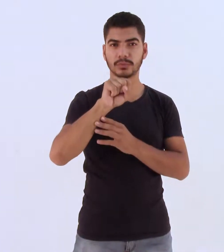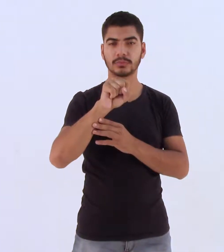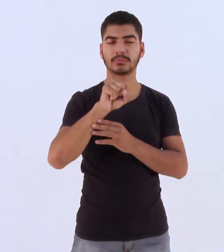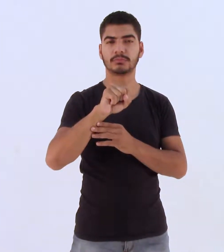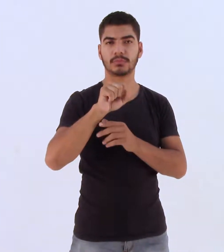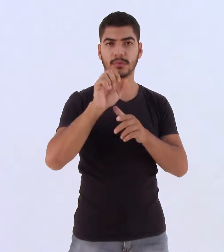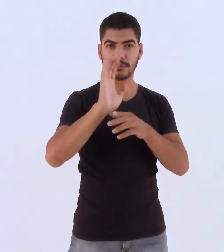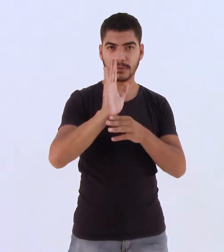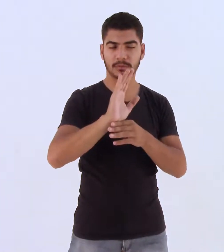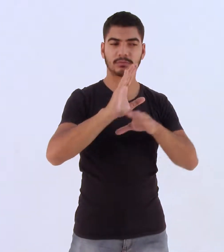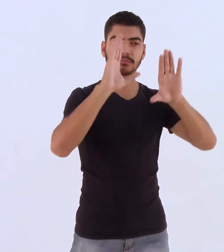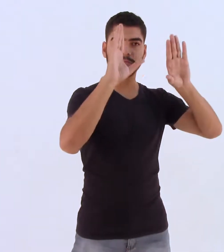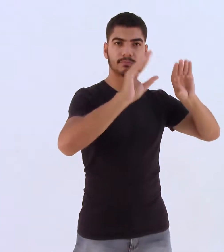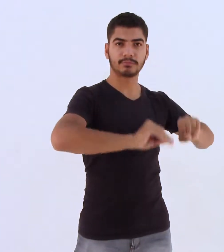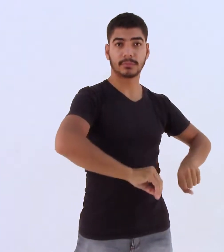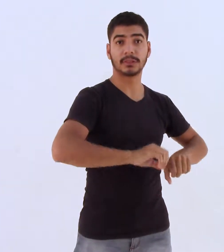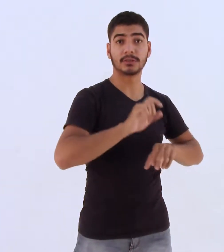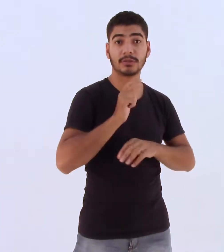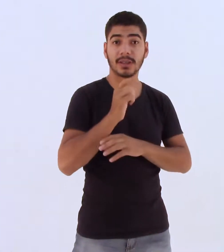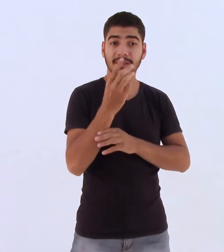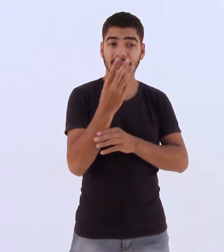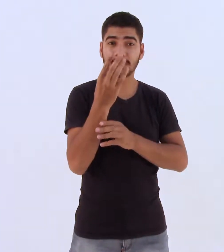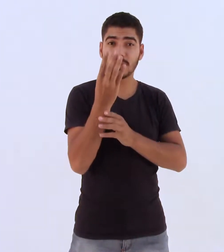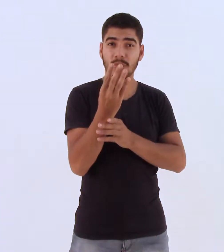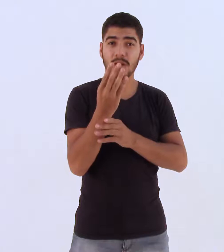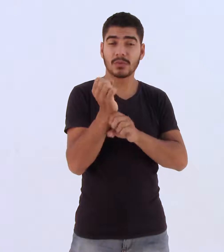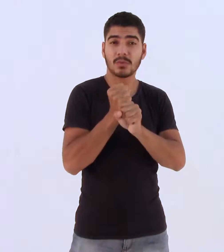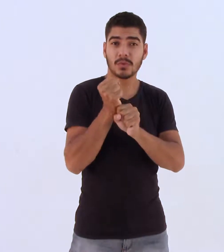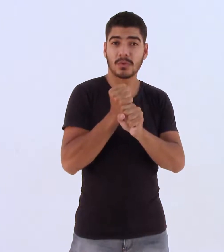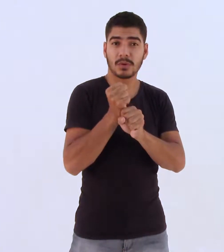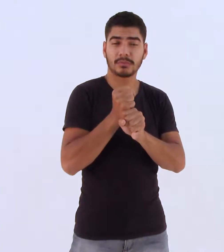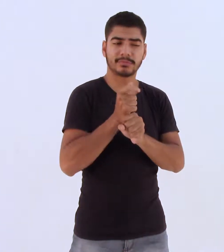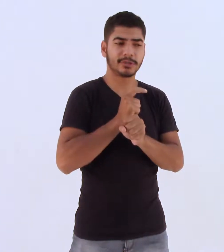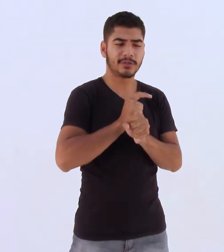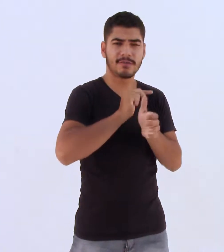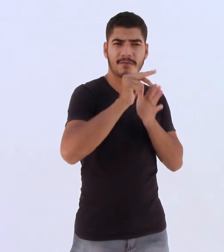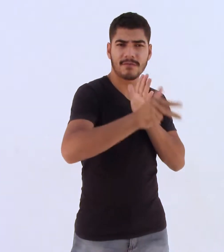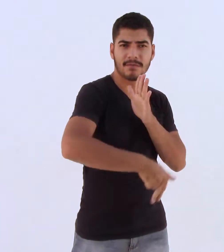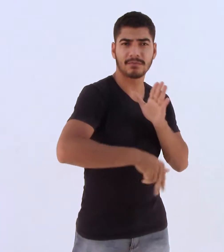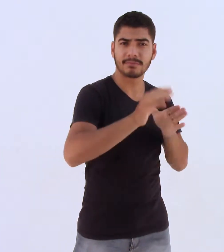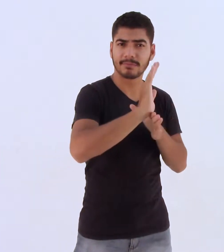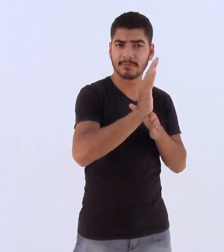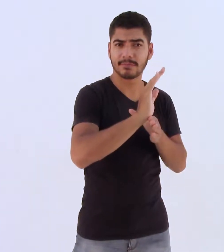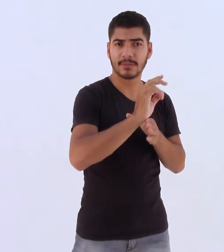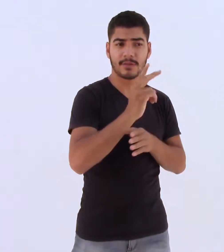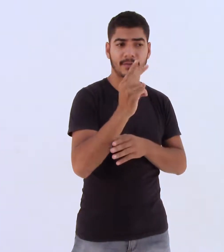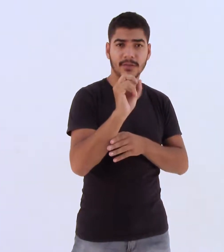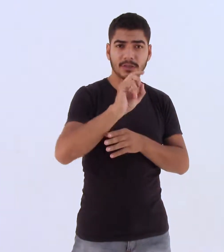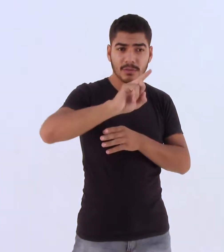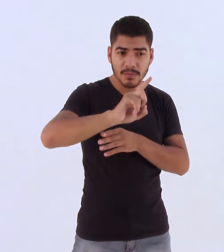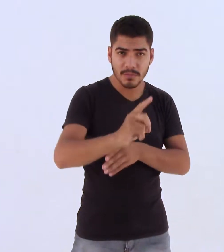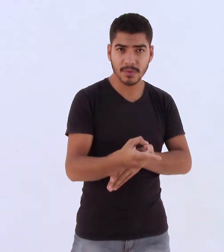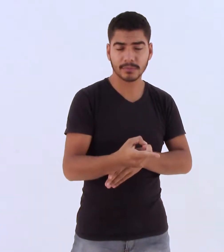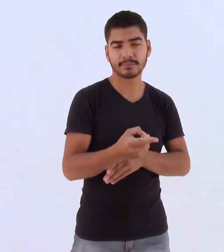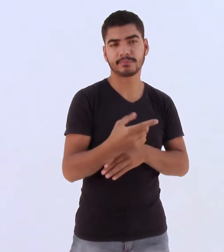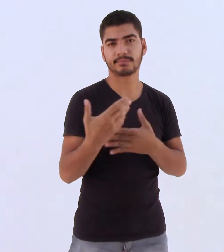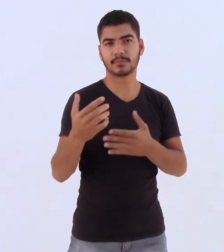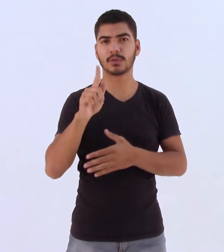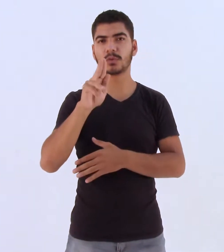anos, a empresa tinha um dos maiores acervos com 20 mil títulos. Gustavo lamenta o fim das videolocadoras e afirma